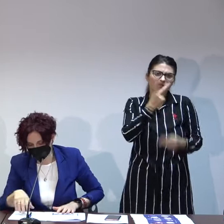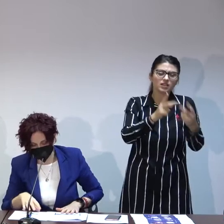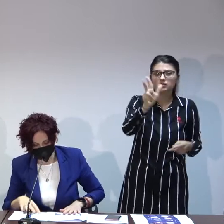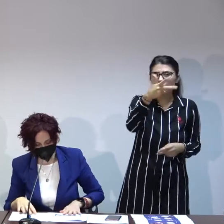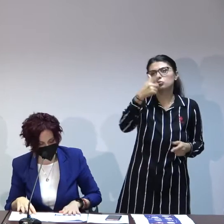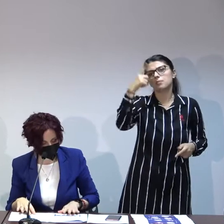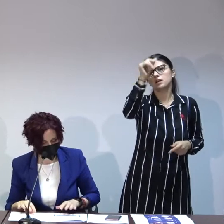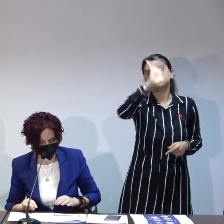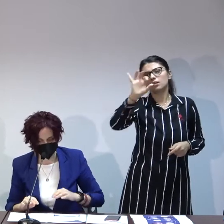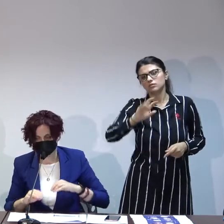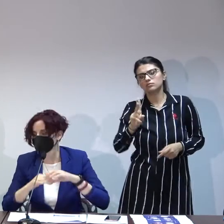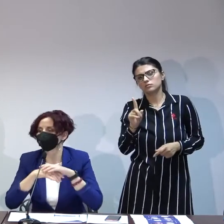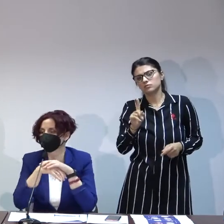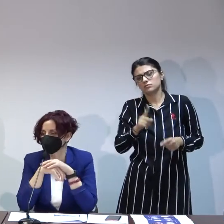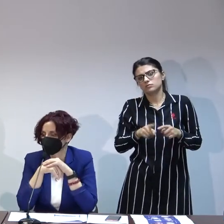-au